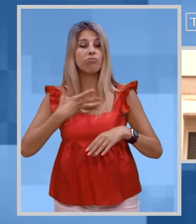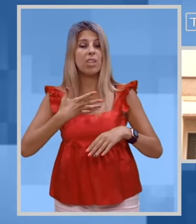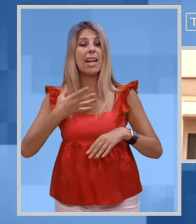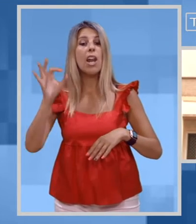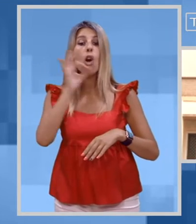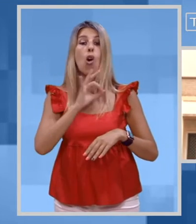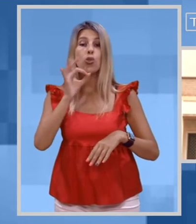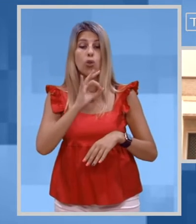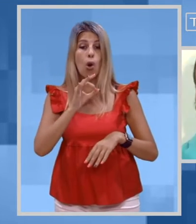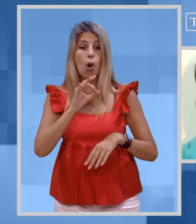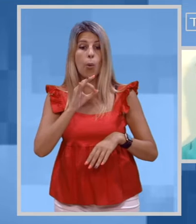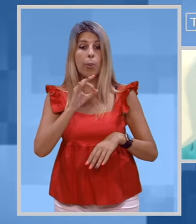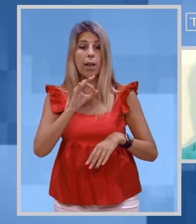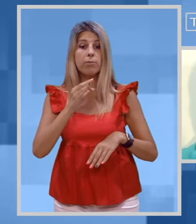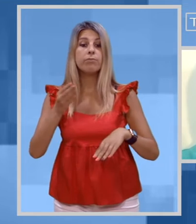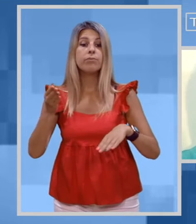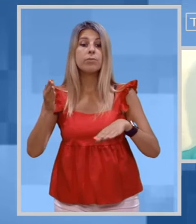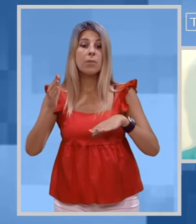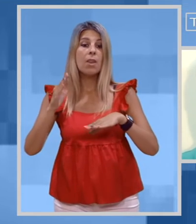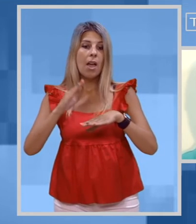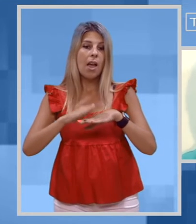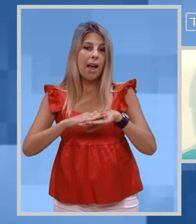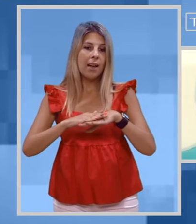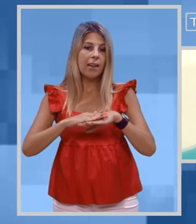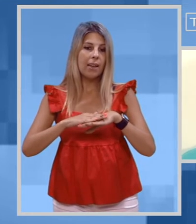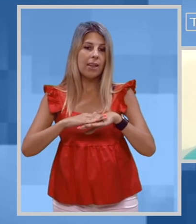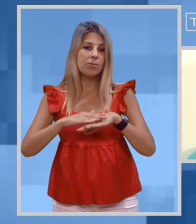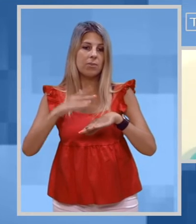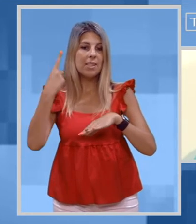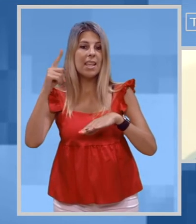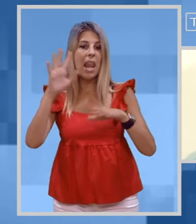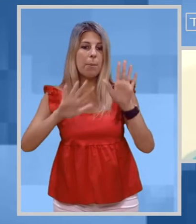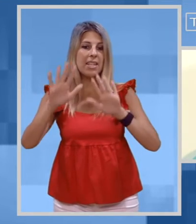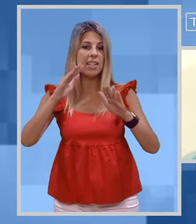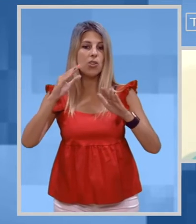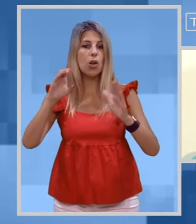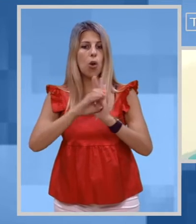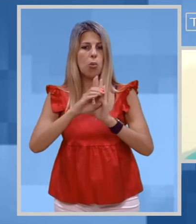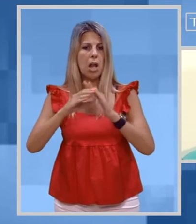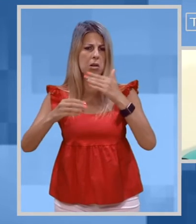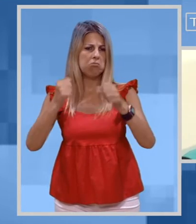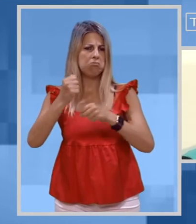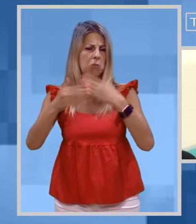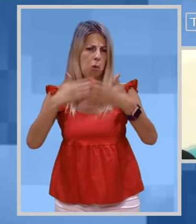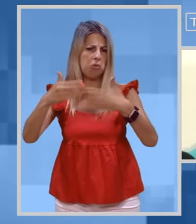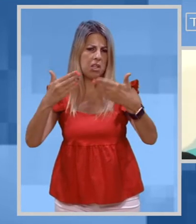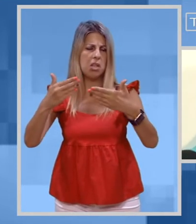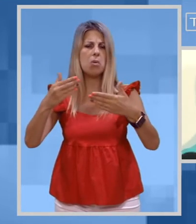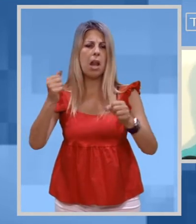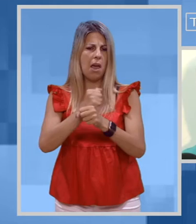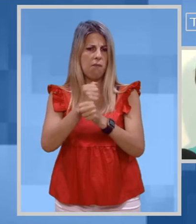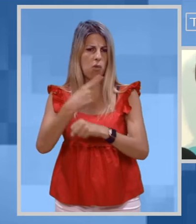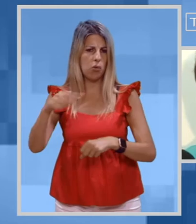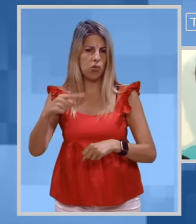lavoro. Nei giorni scorsi, il sindaco Andrea Santuccio ha fatto il punto della